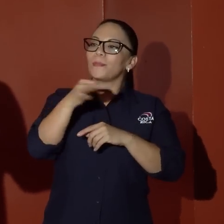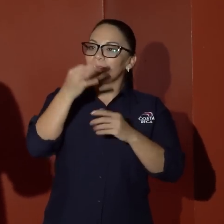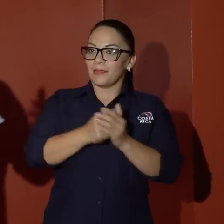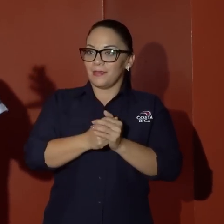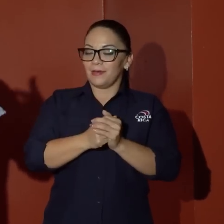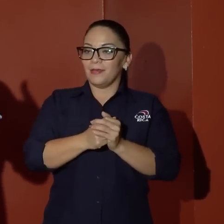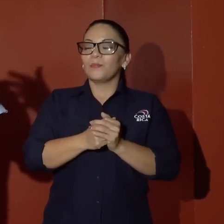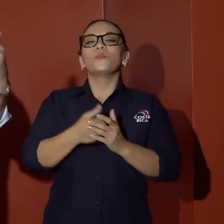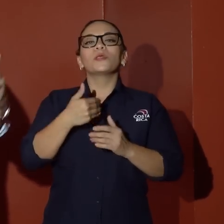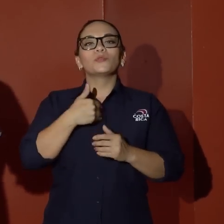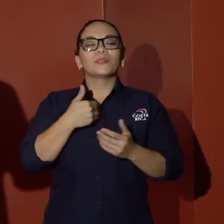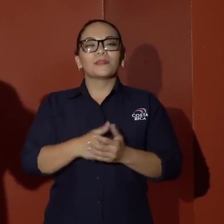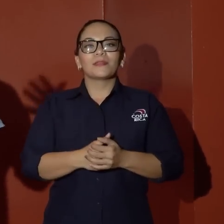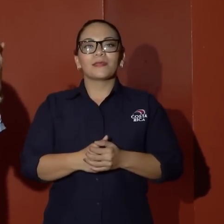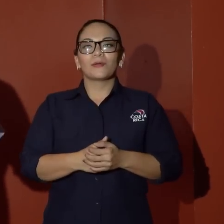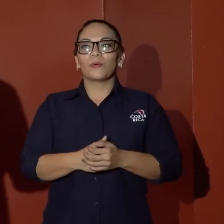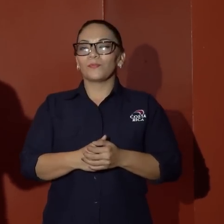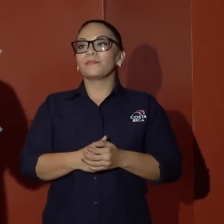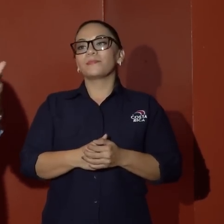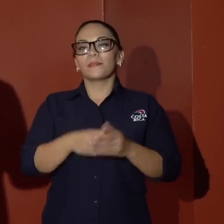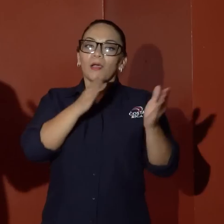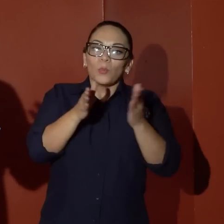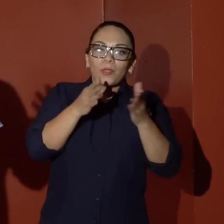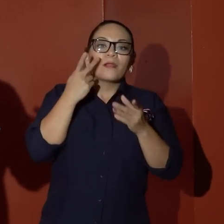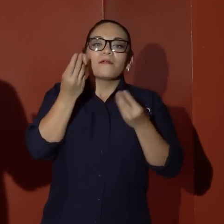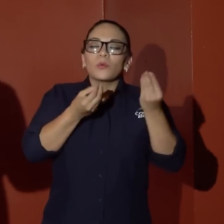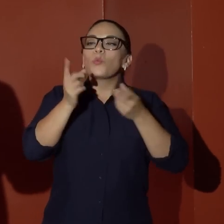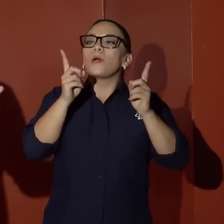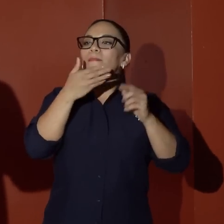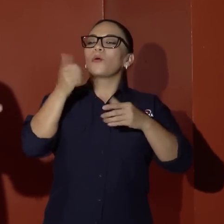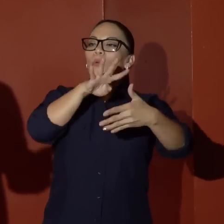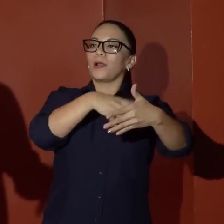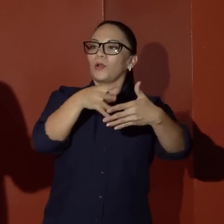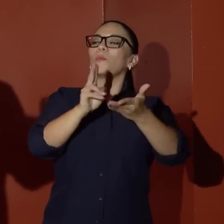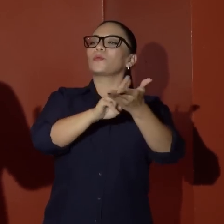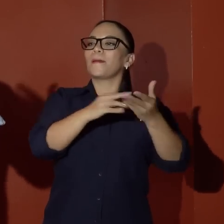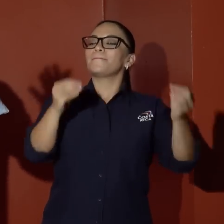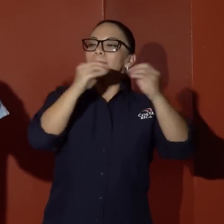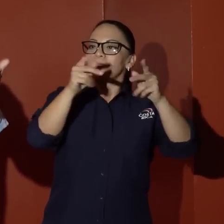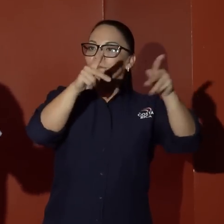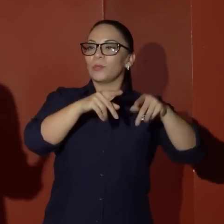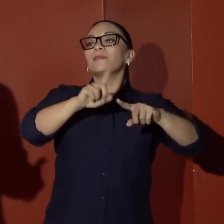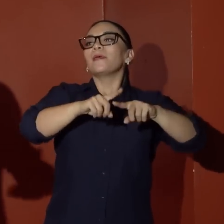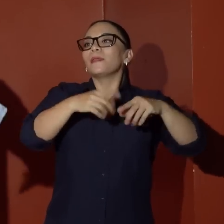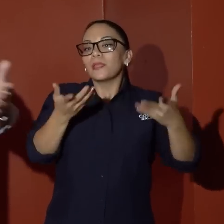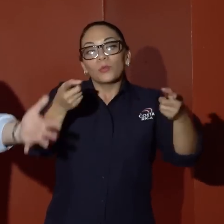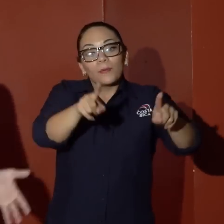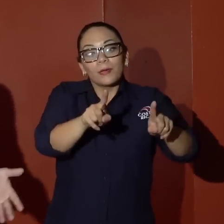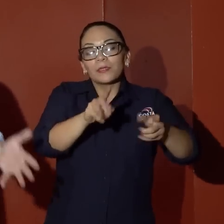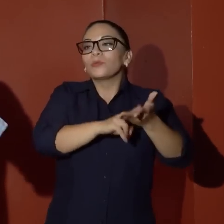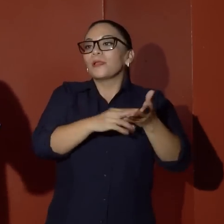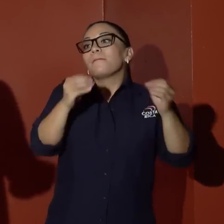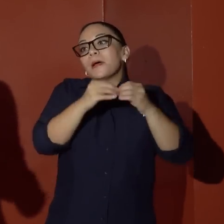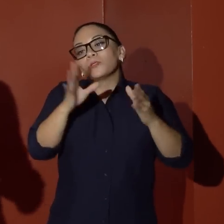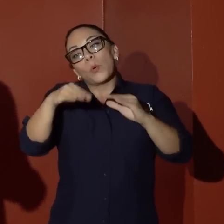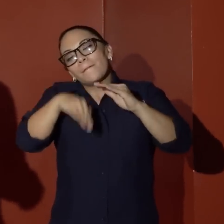porque tengo que acomodarme a ver cuál es la mejor manera para contratar más gente y dependiendo de lo que pase podría contratar